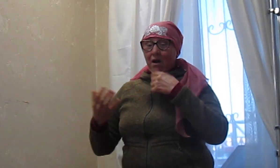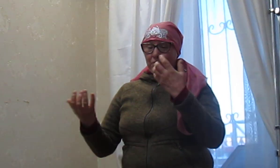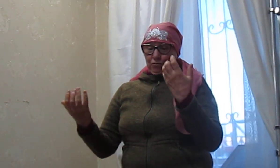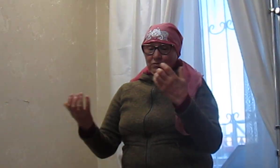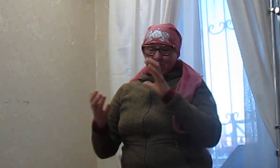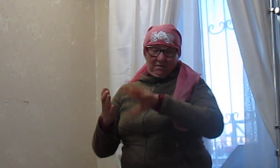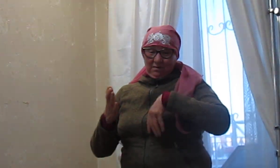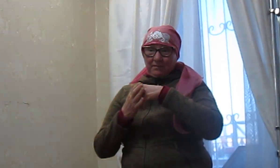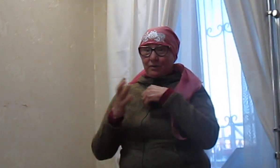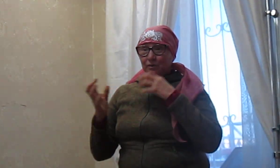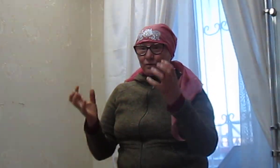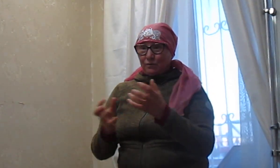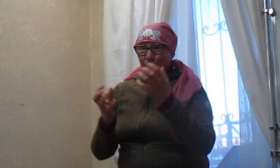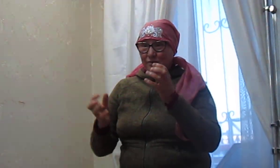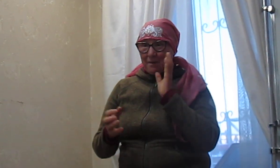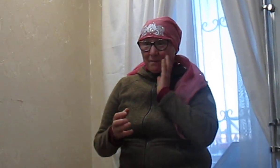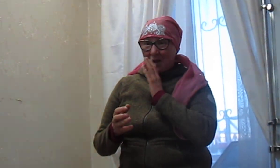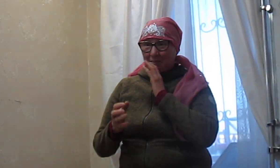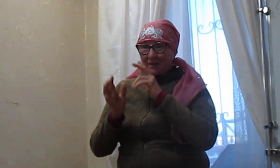старенькая. Сейчас мама болит.